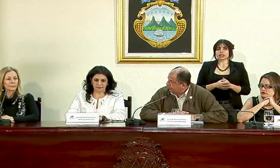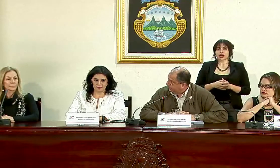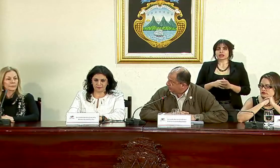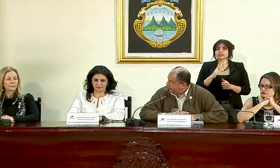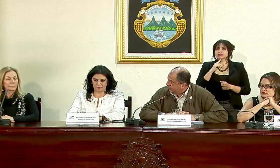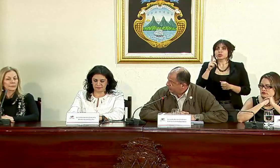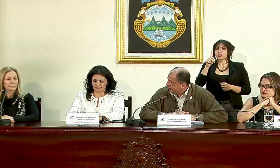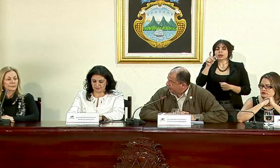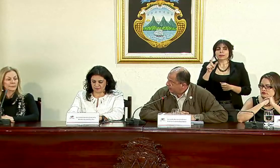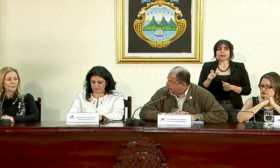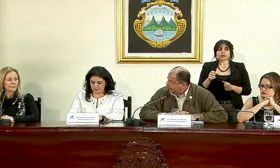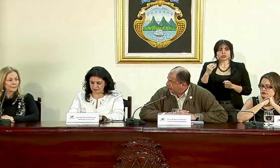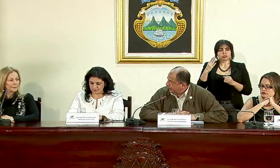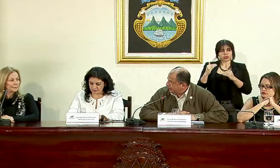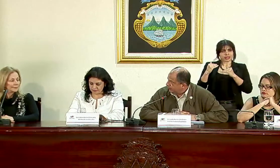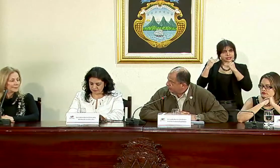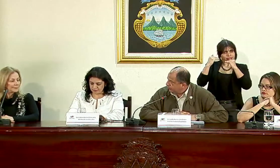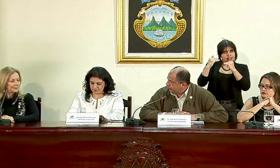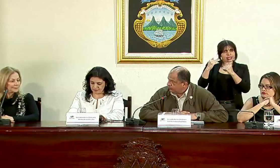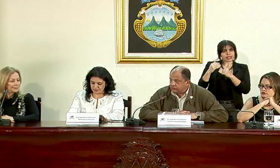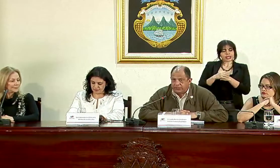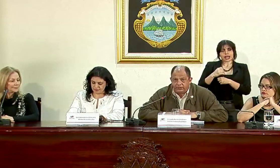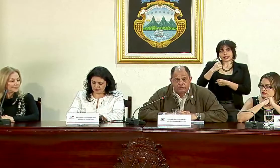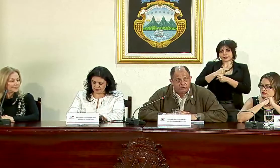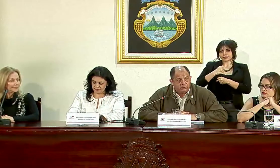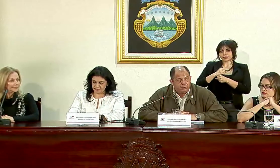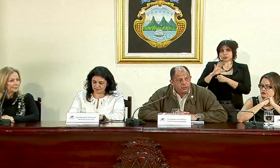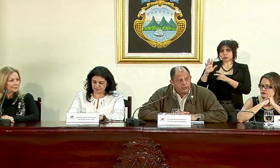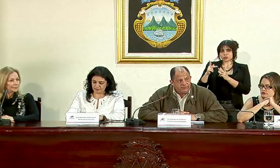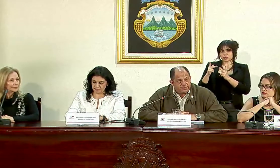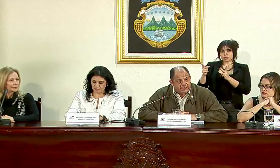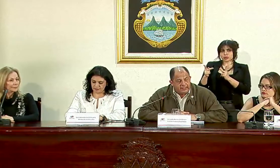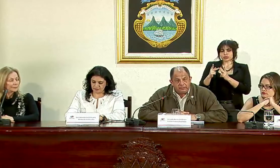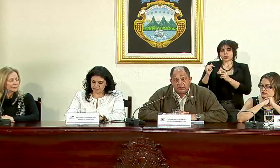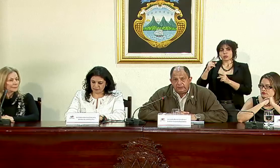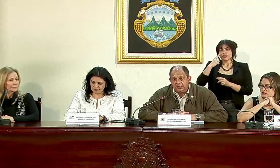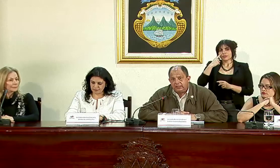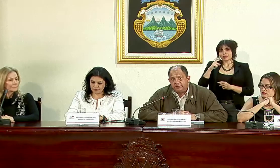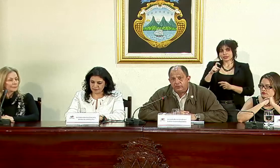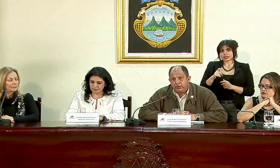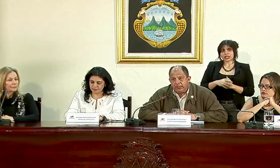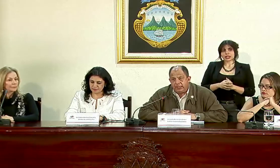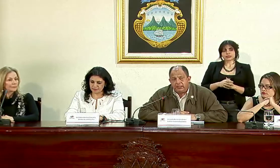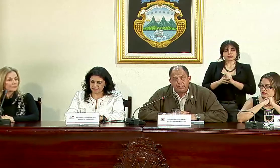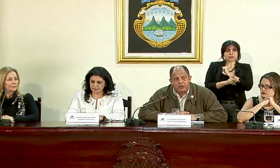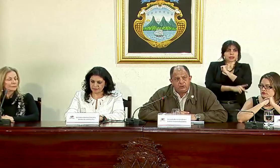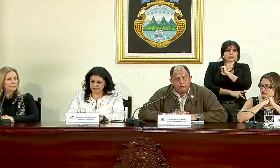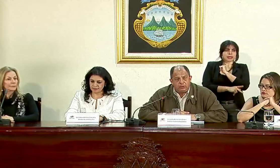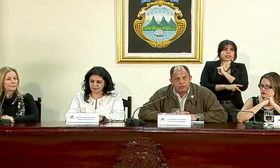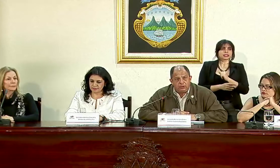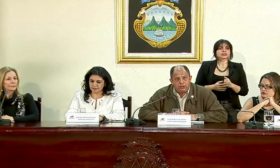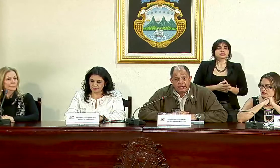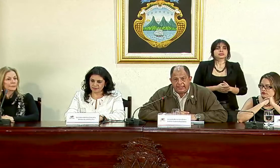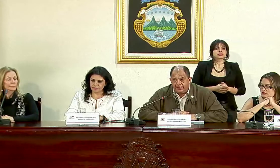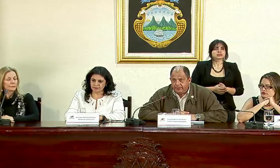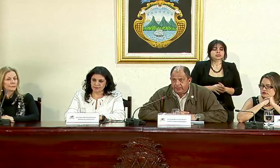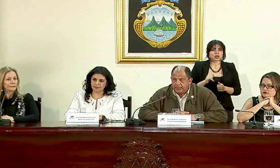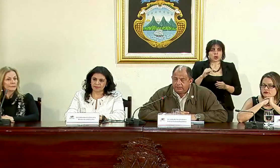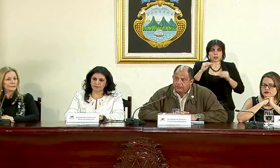sido una persona muy distinguida en el ejercicio de sus cargos como fiscal de la República como